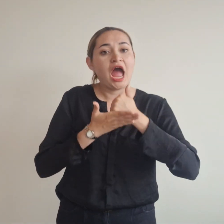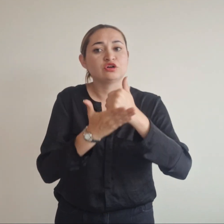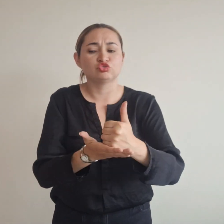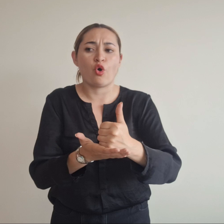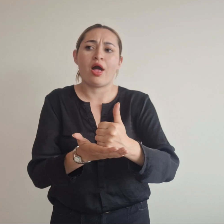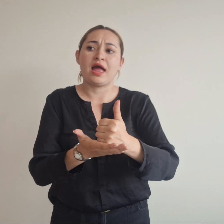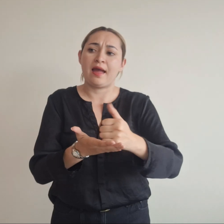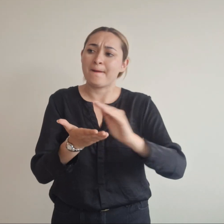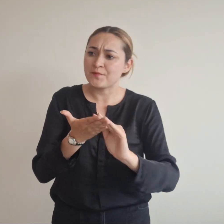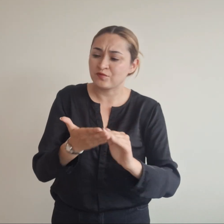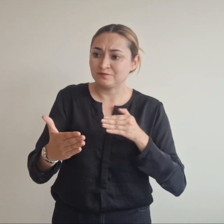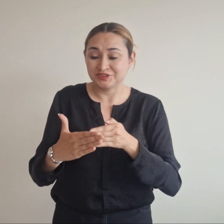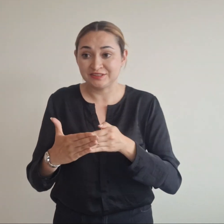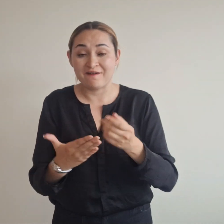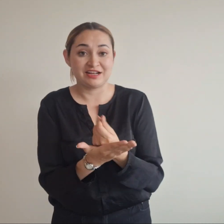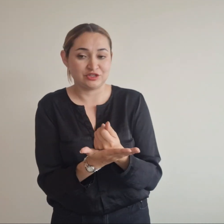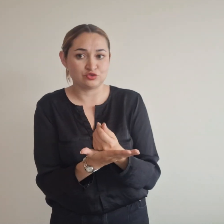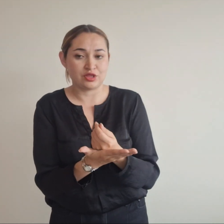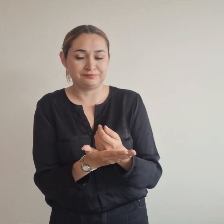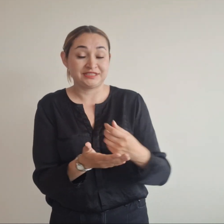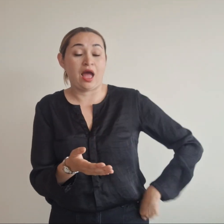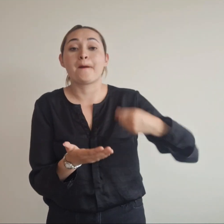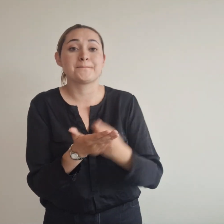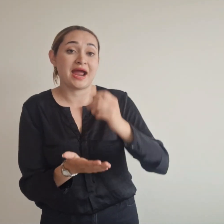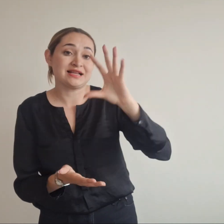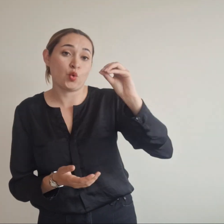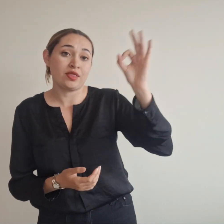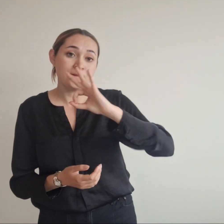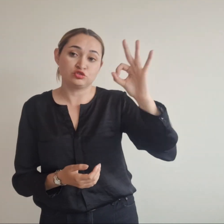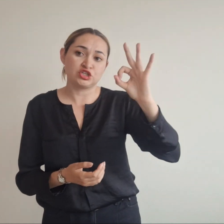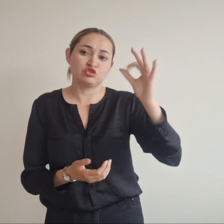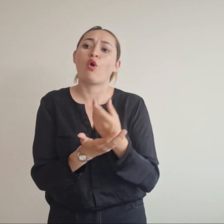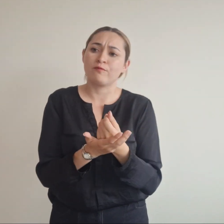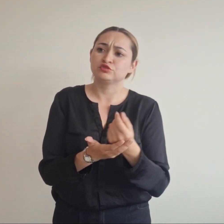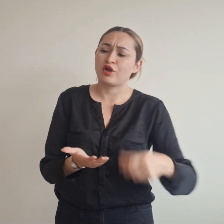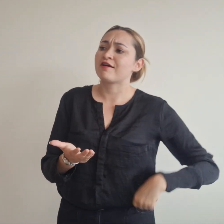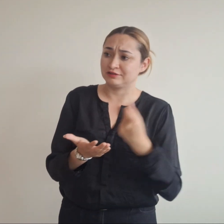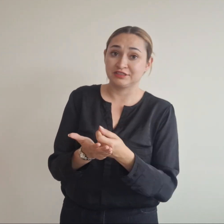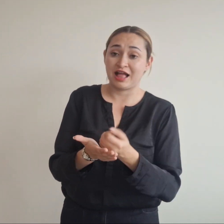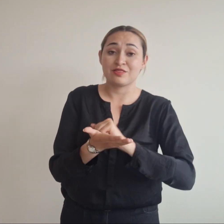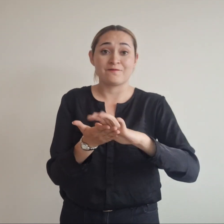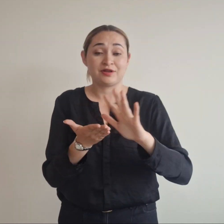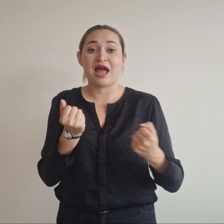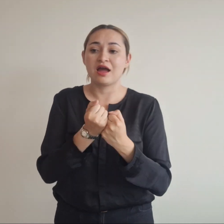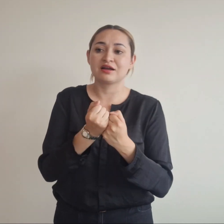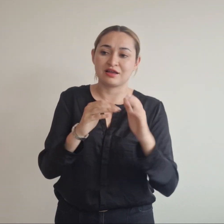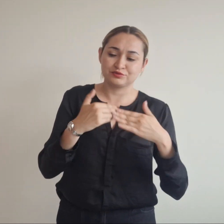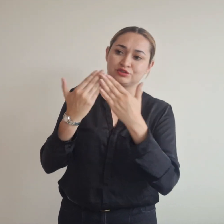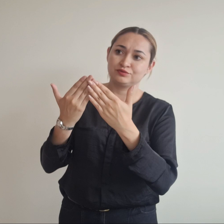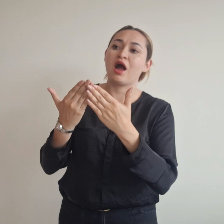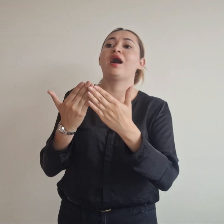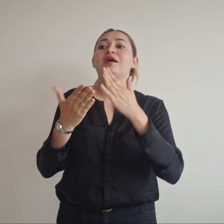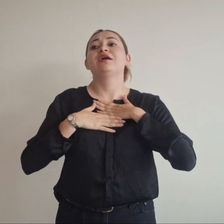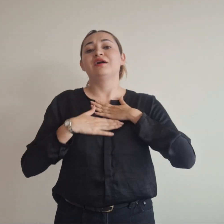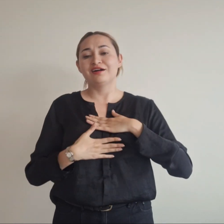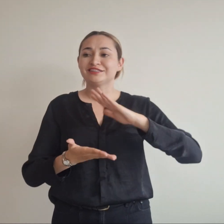Al cubrir el 50% del costo de los programas académicos, las becas alivian considerablemente la carga financiera de los estudiantes,